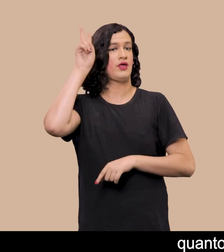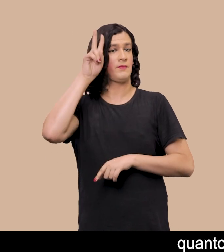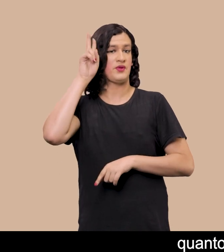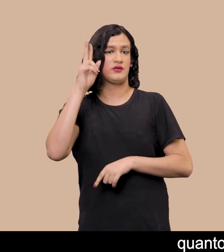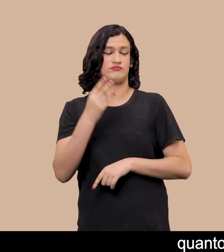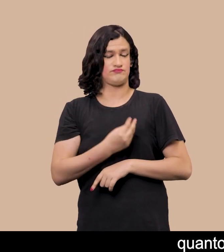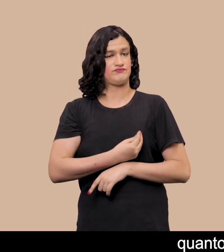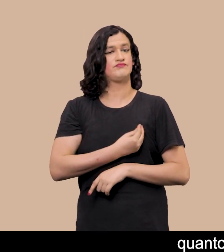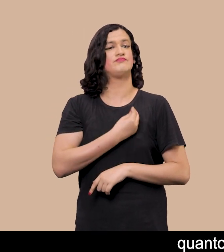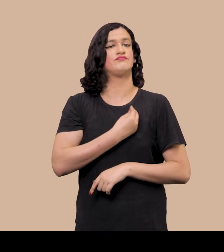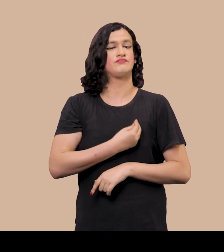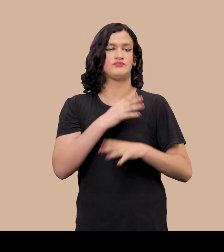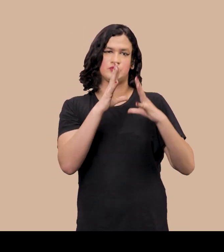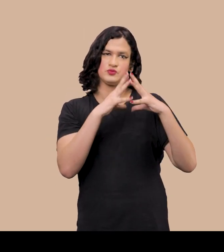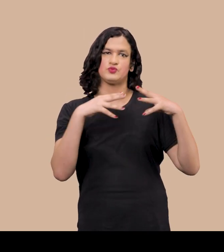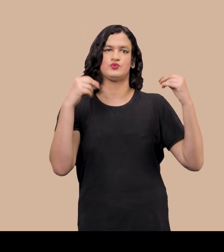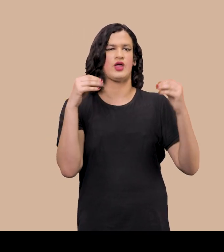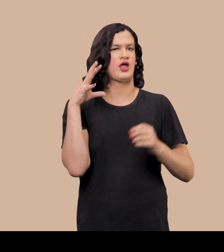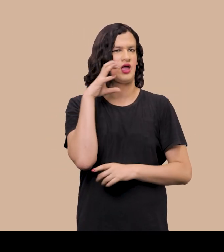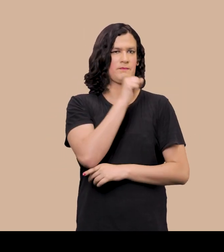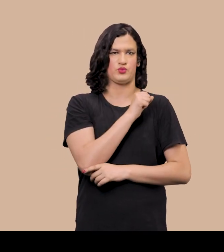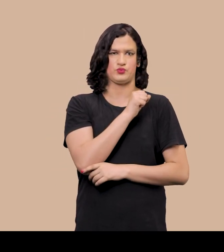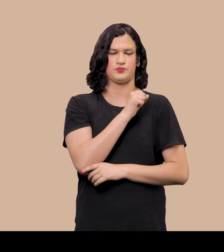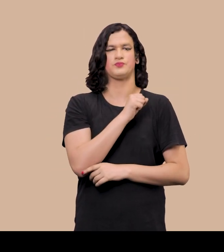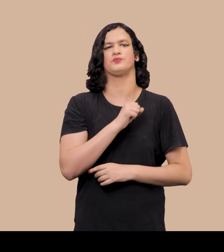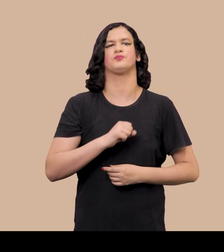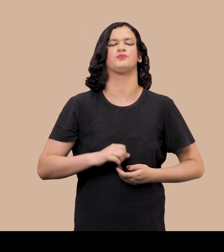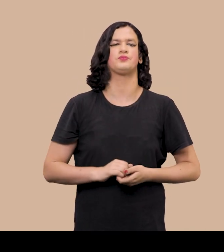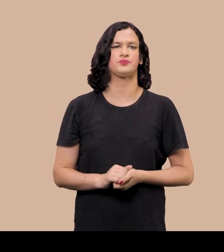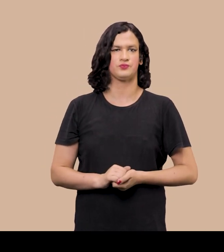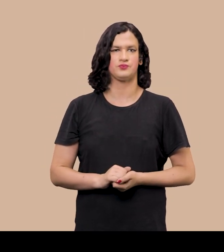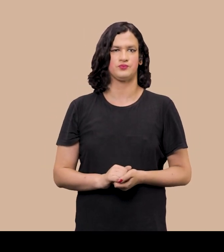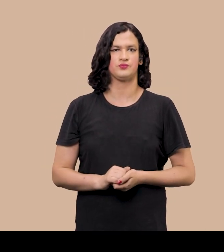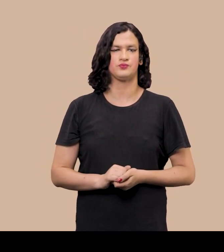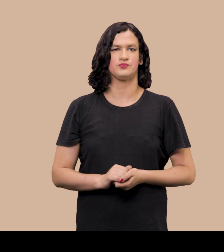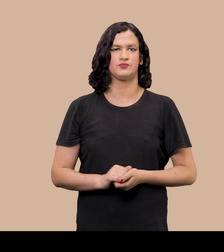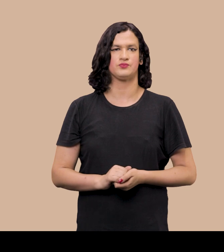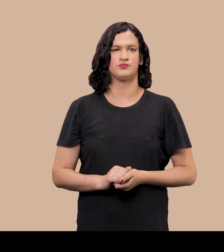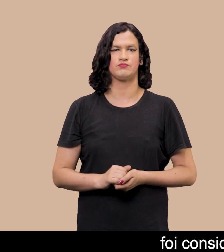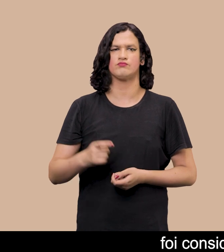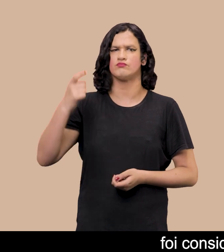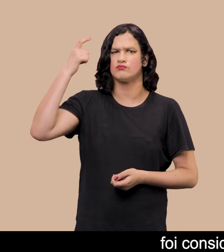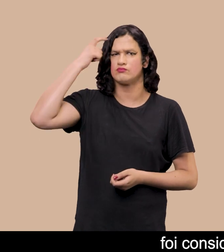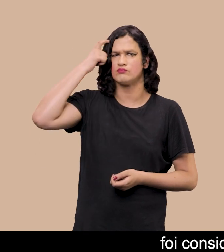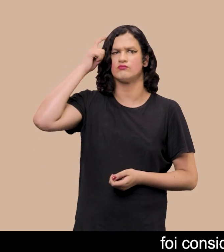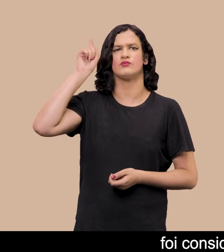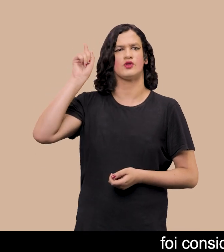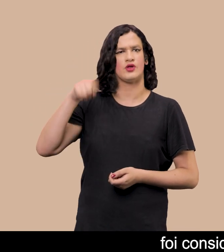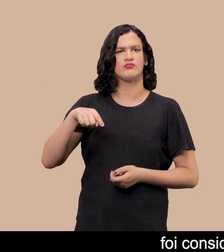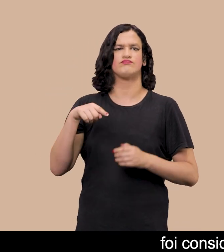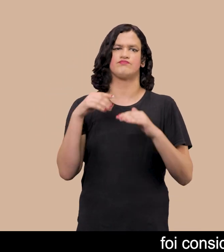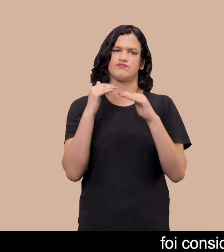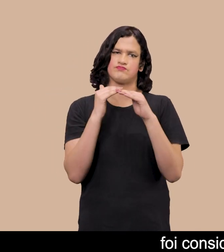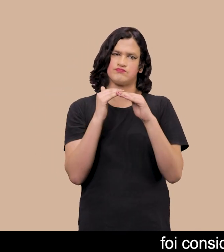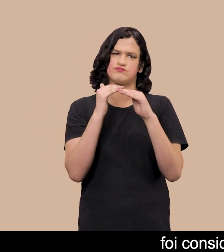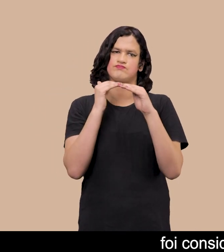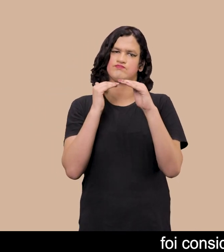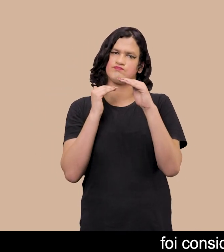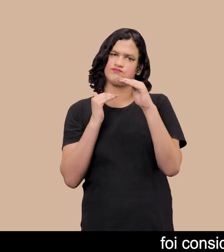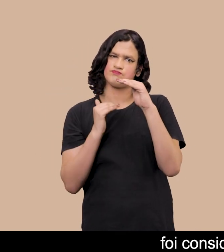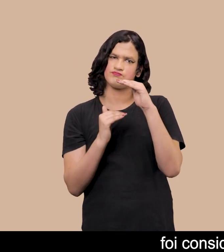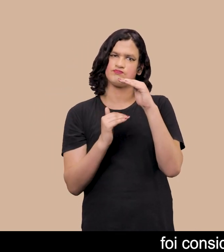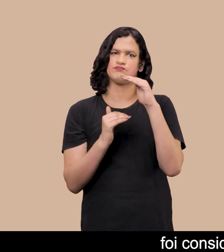acerca da brevidade da vida A apodrecimento das flores e frutos Foi considerada um gênero menor